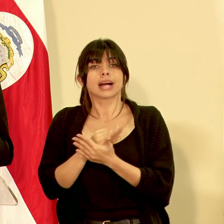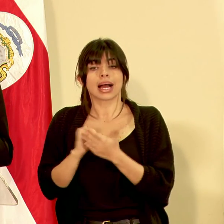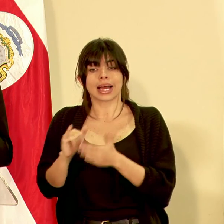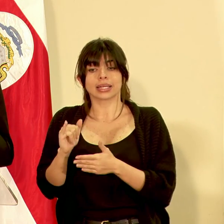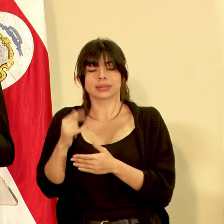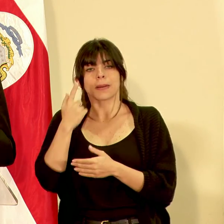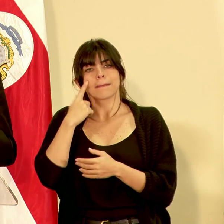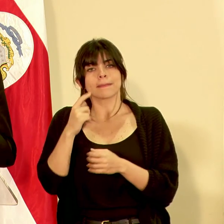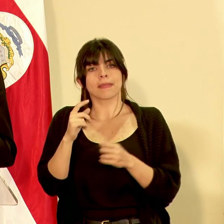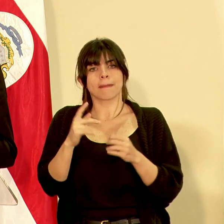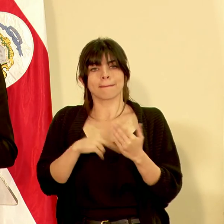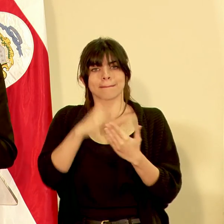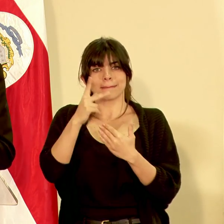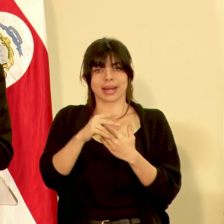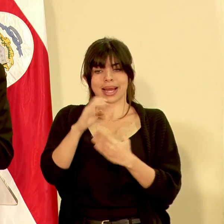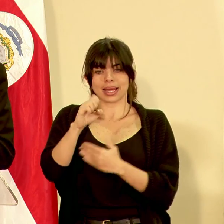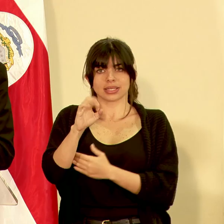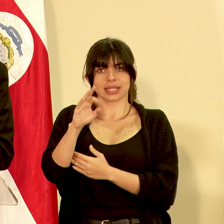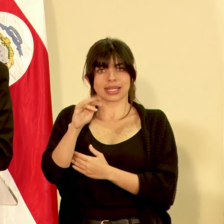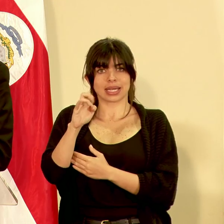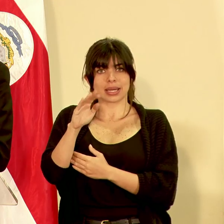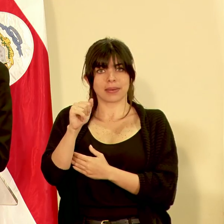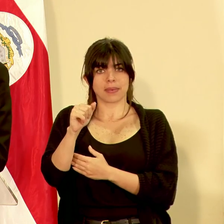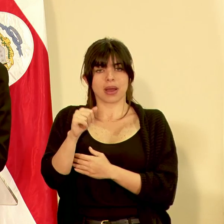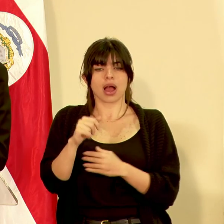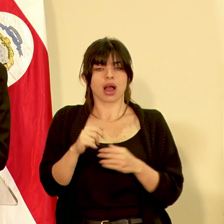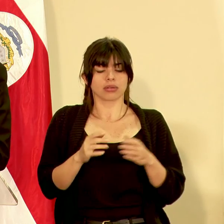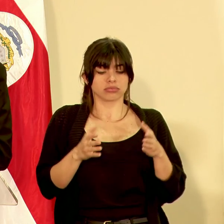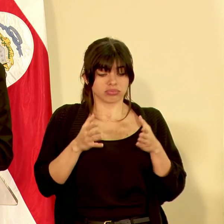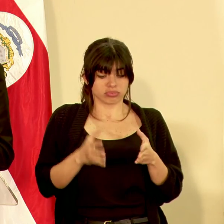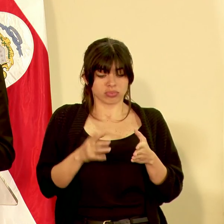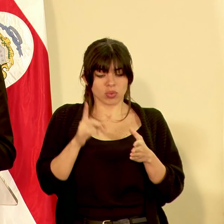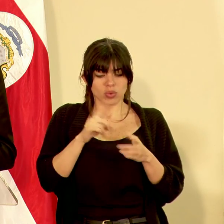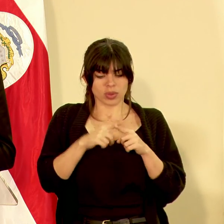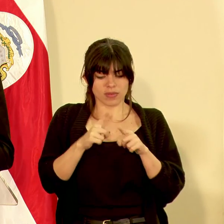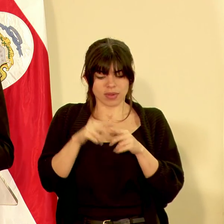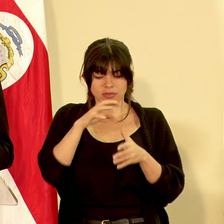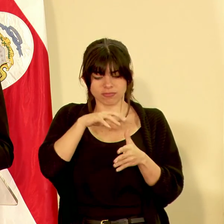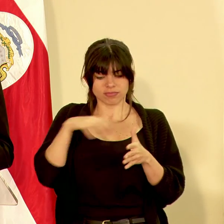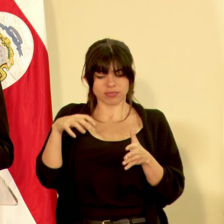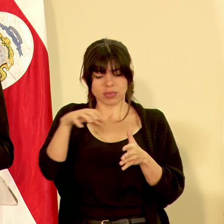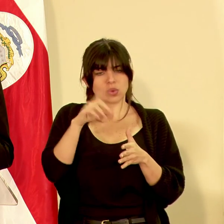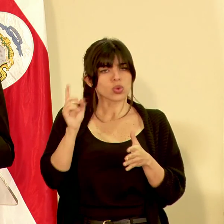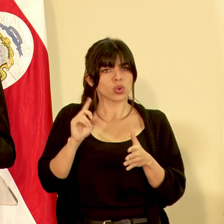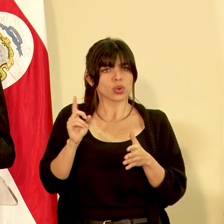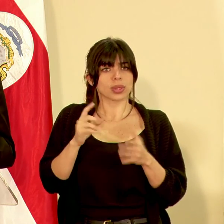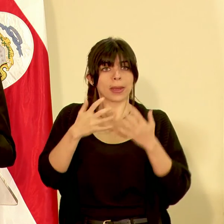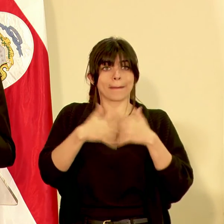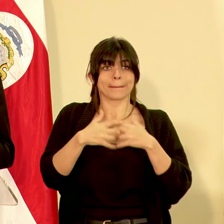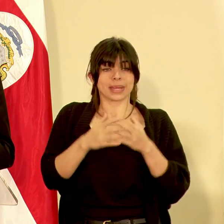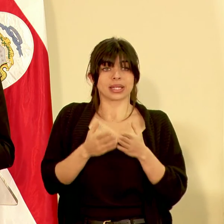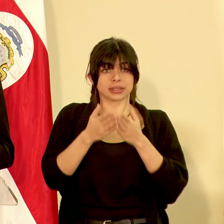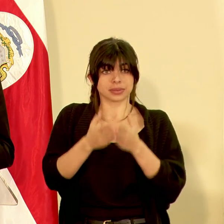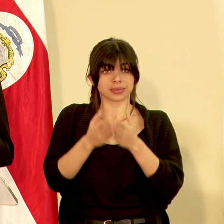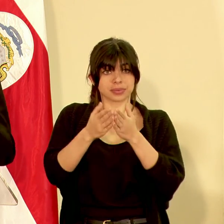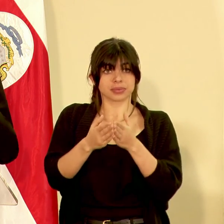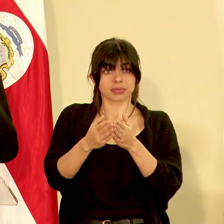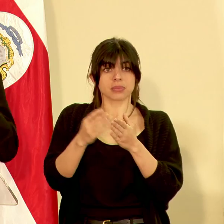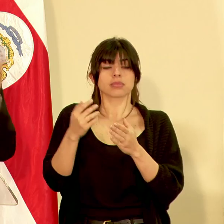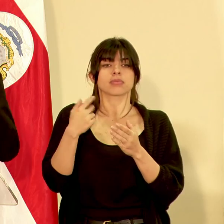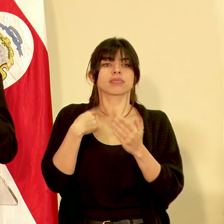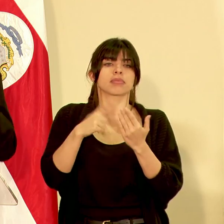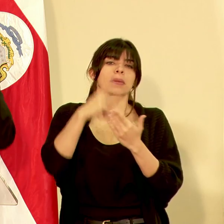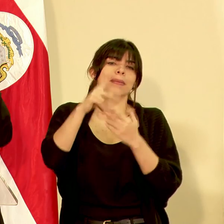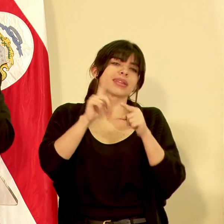esto es para poder hacer los planes de estriba es para poder saber a dónde es que se están poniendo los diferentes contenedores las diferentes empresas navieras tienen el lugar de